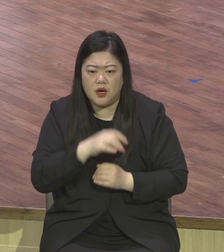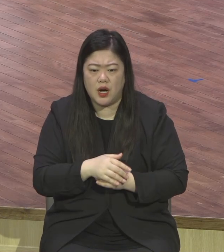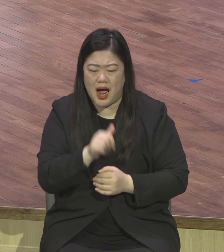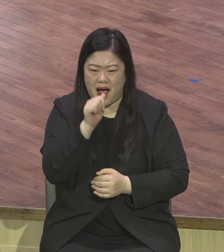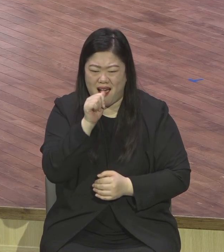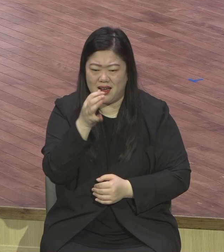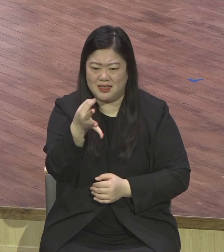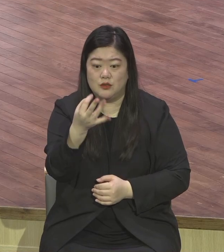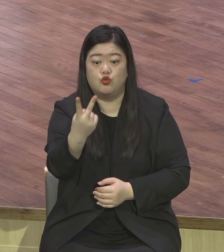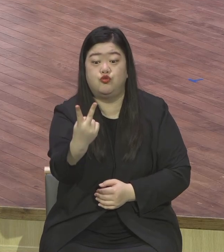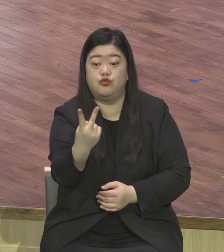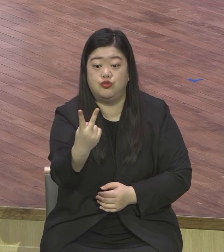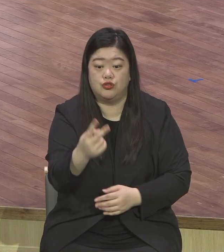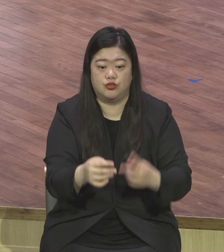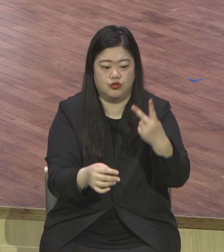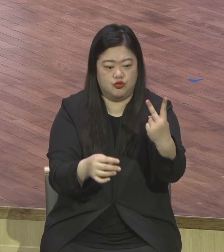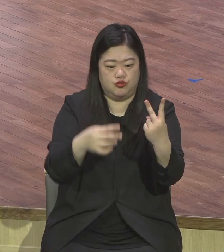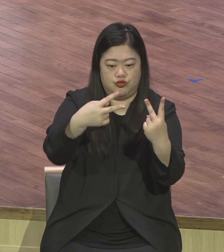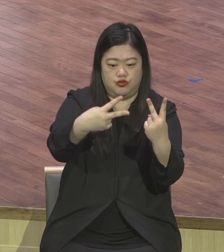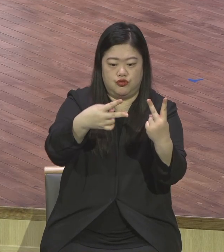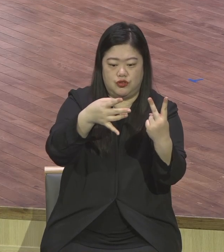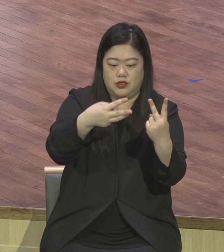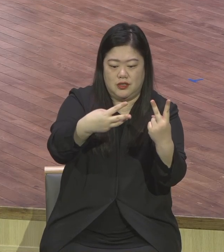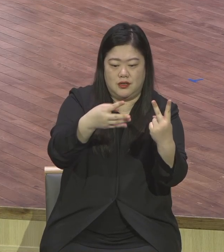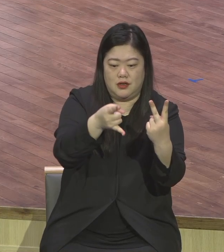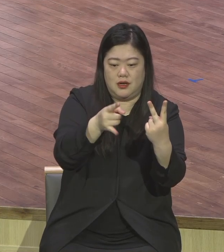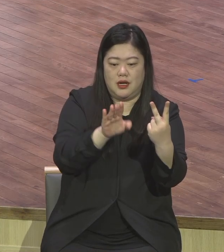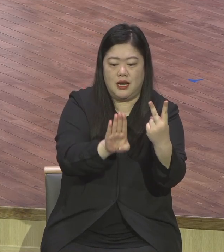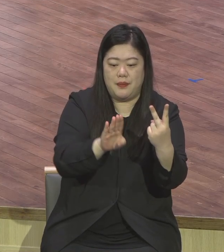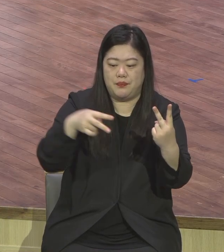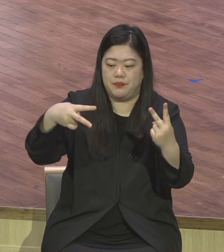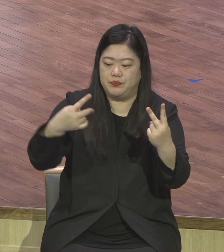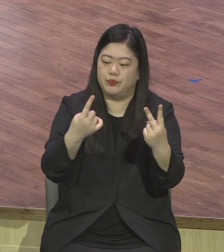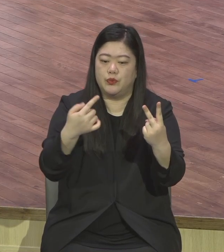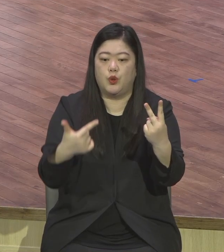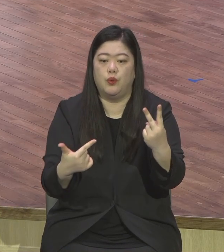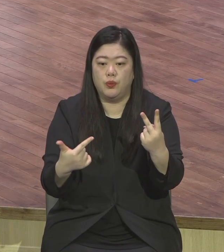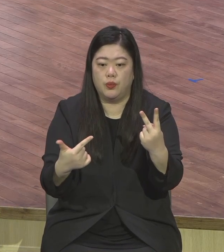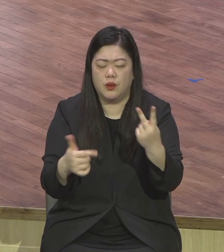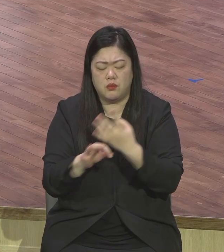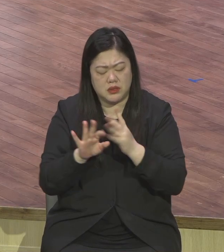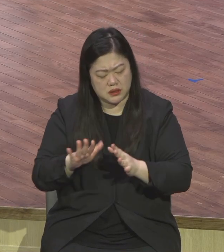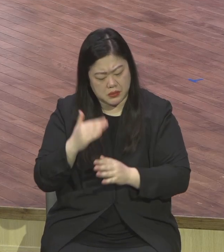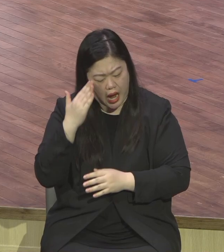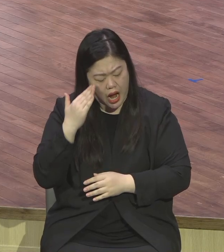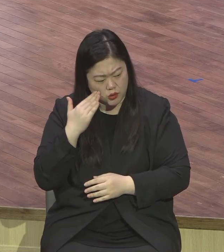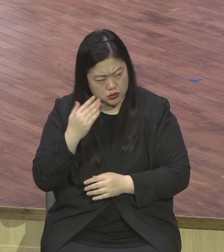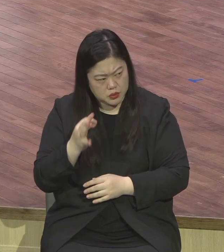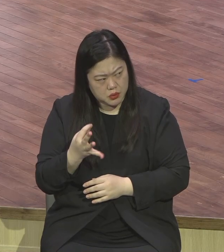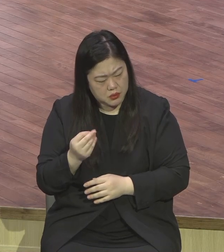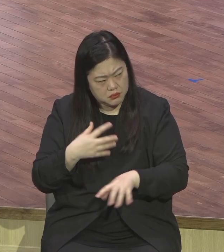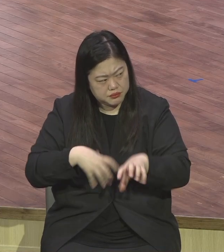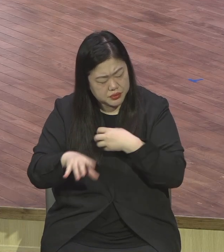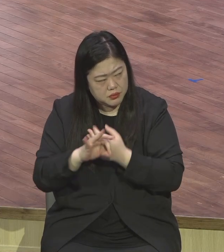자기가 가지고 있는 생활비 전부를 드렸다 그랬어요. 생활비 전부가 삼천원이요. 이